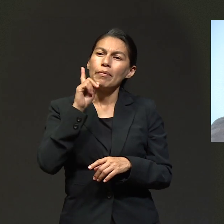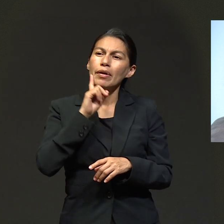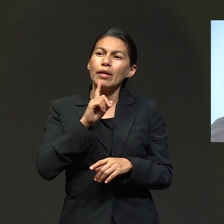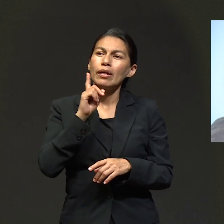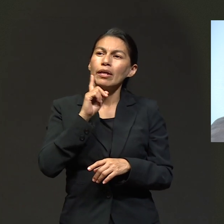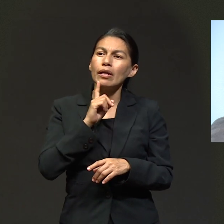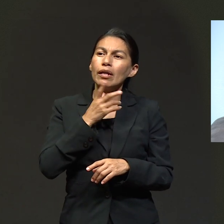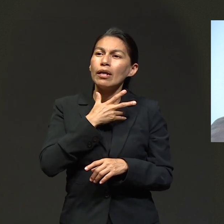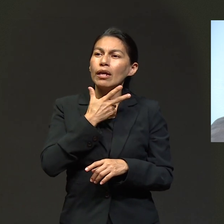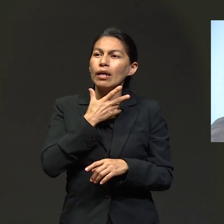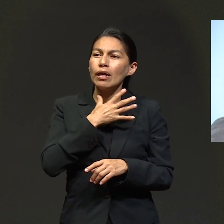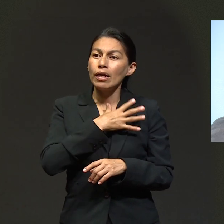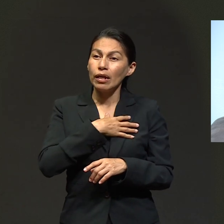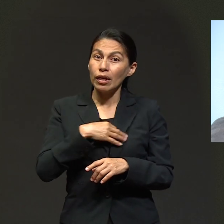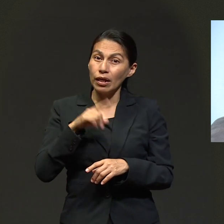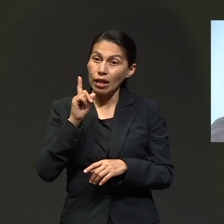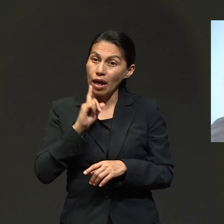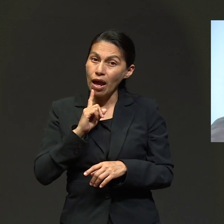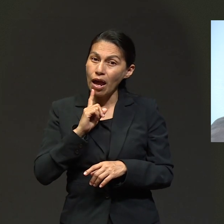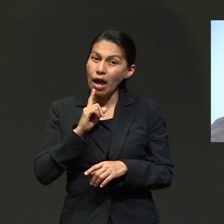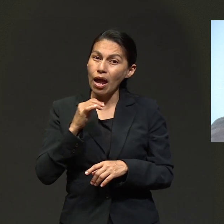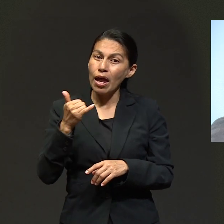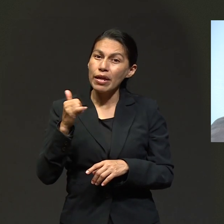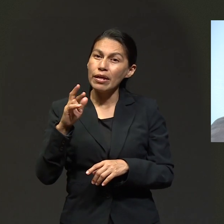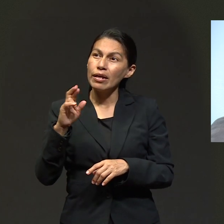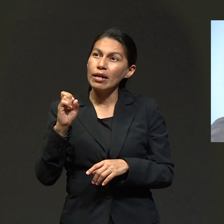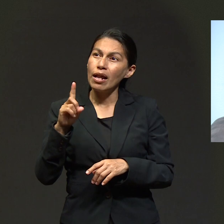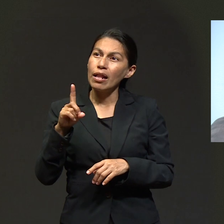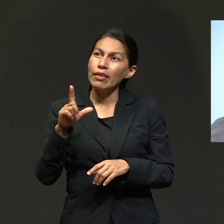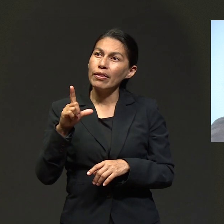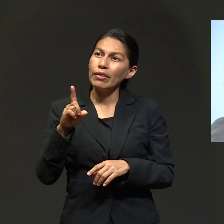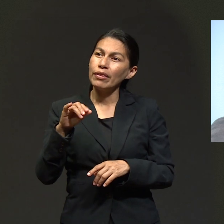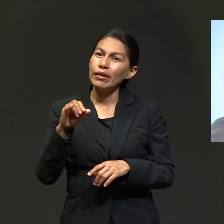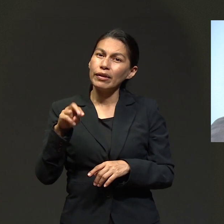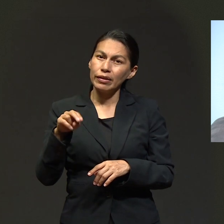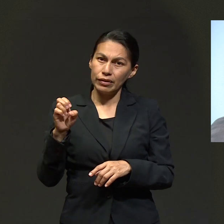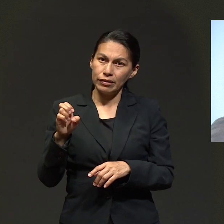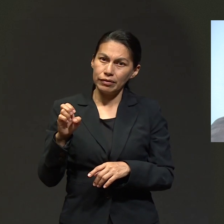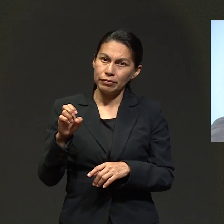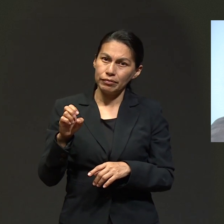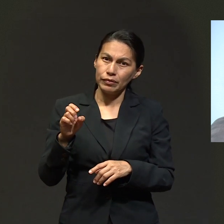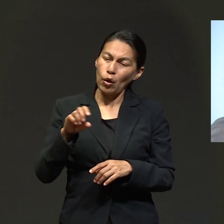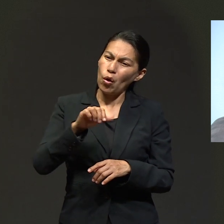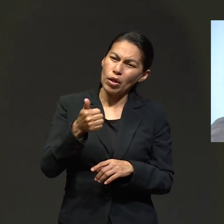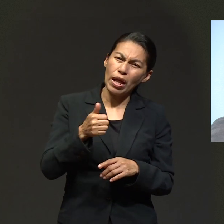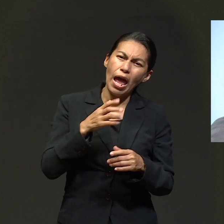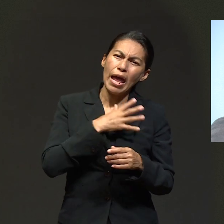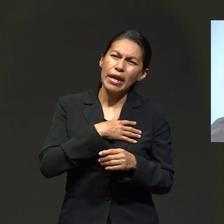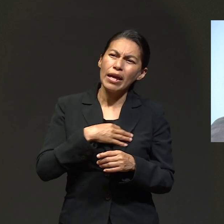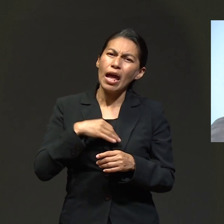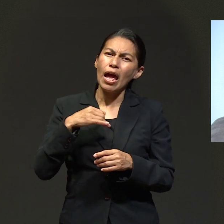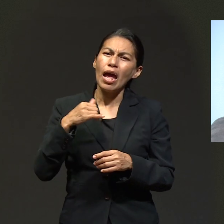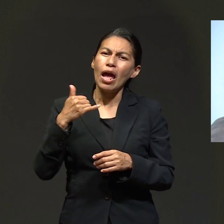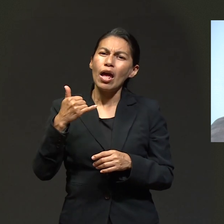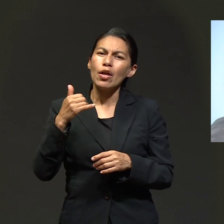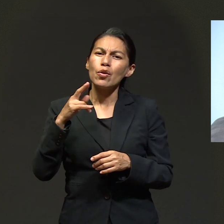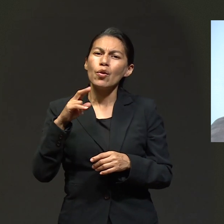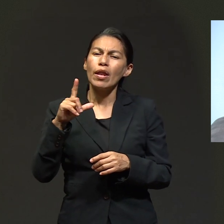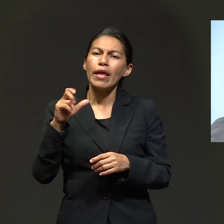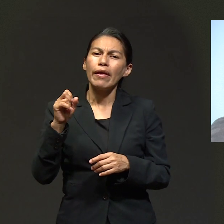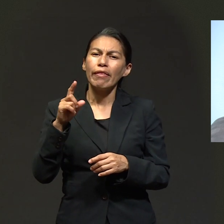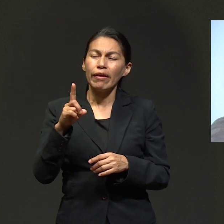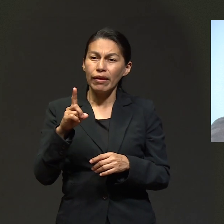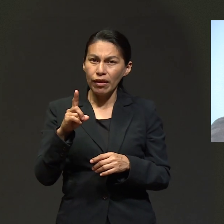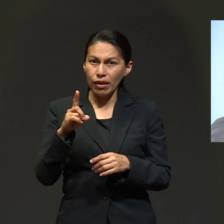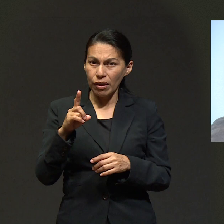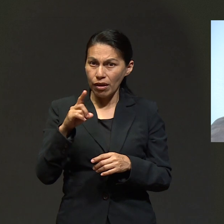y la más pequeña de mis hijas, que se llama Geraldine, estaban conmigo solamente en ese proceso porque mi hija y un lady estaban